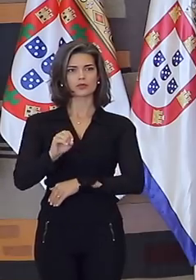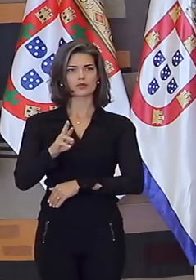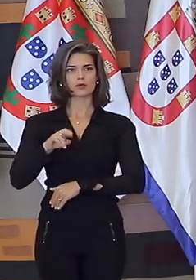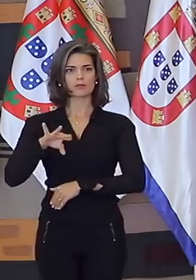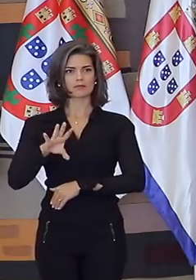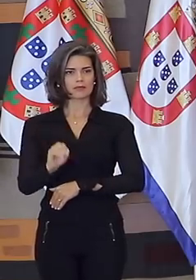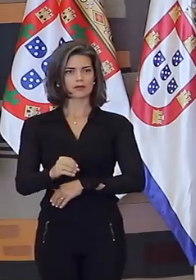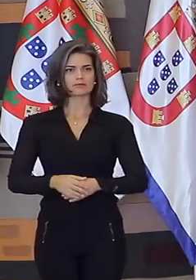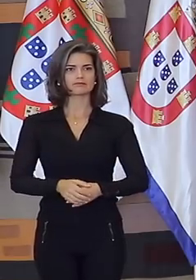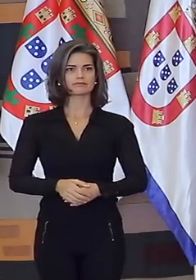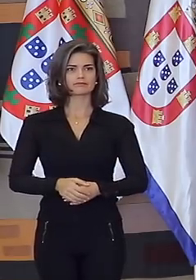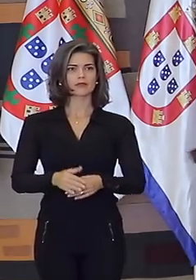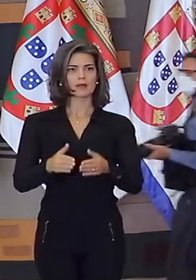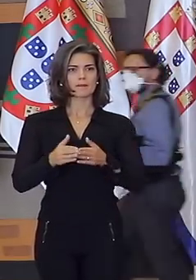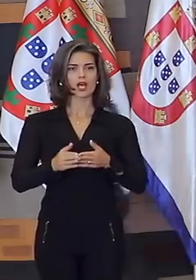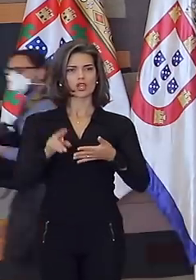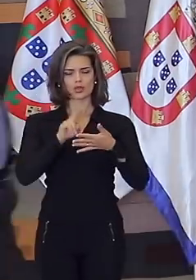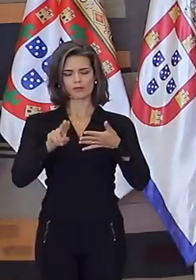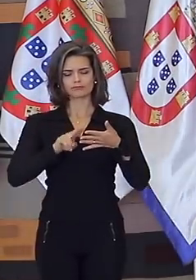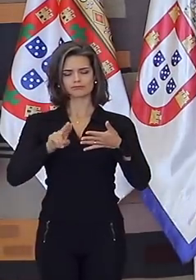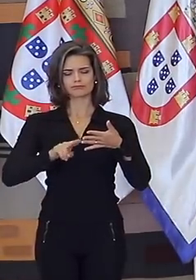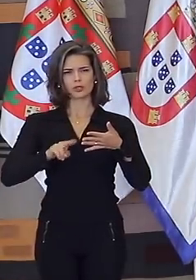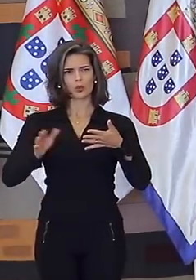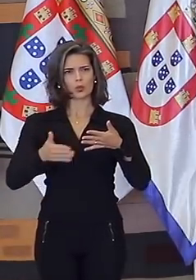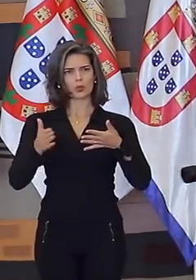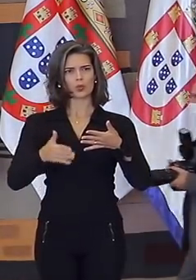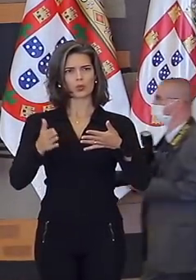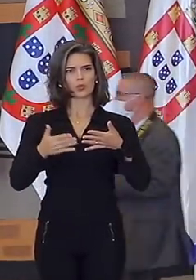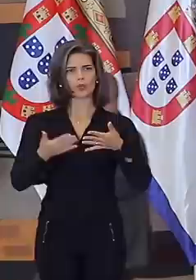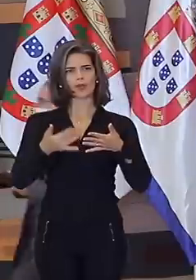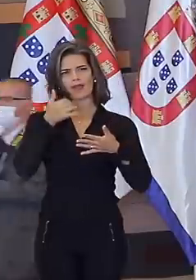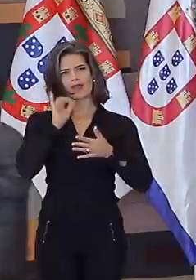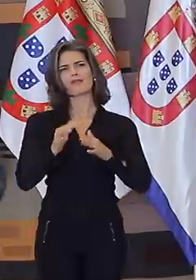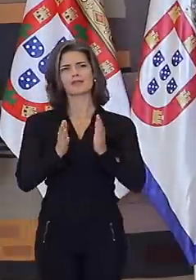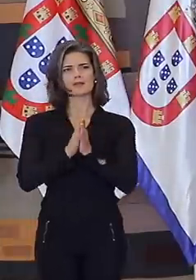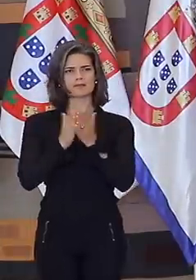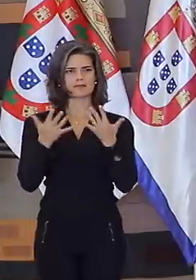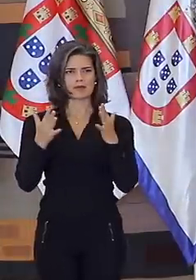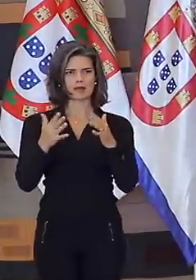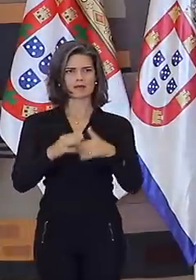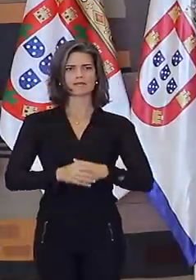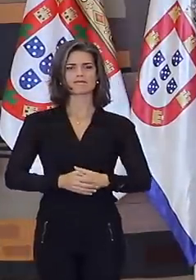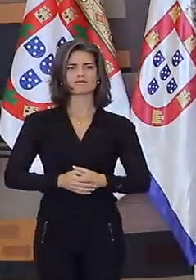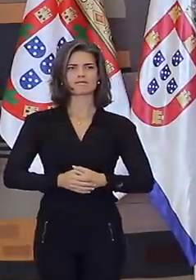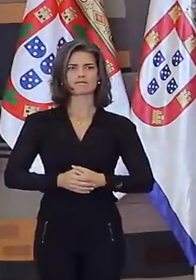Branco. Solicita-se que a sequência de chamadas se realize sem interrupções por aplausos.